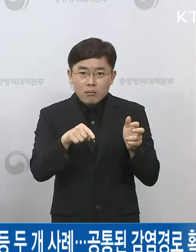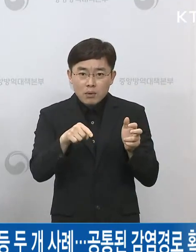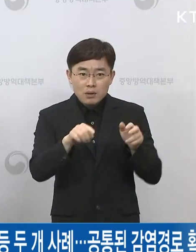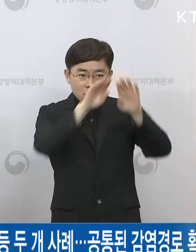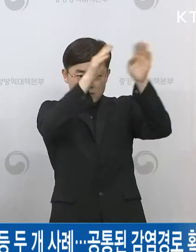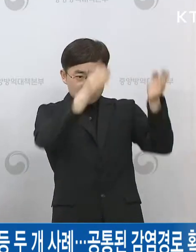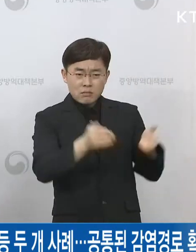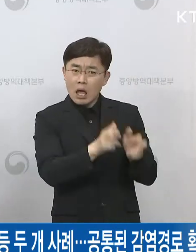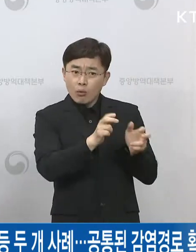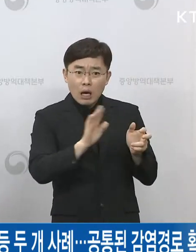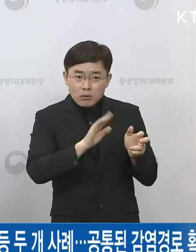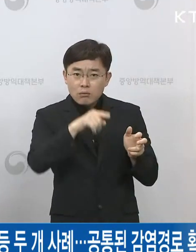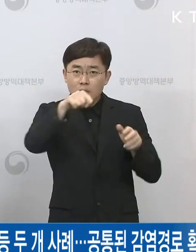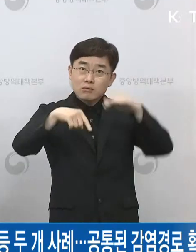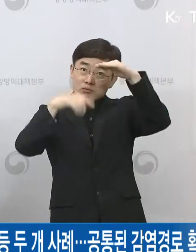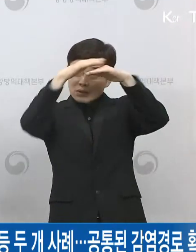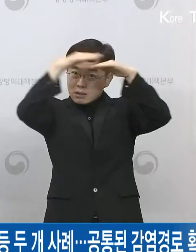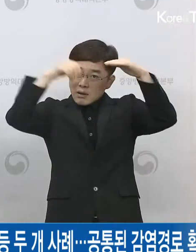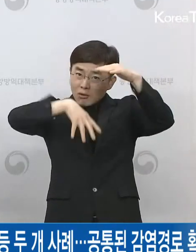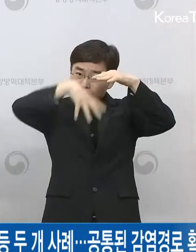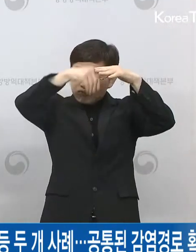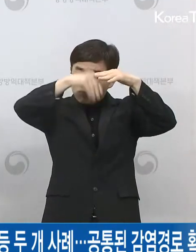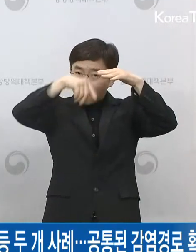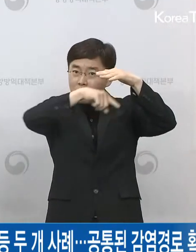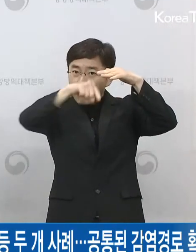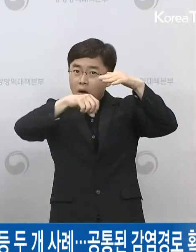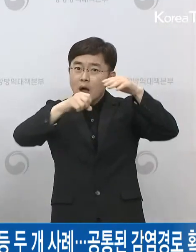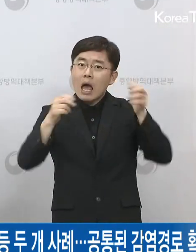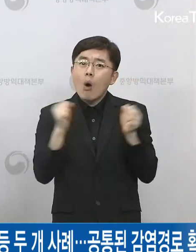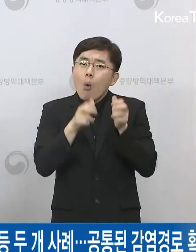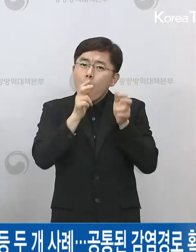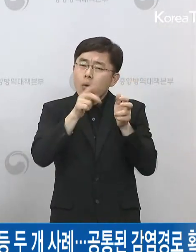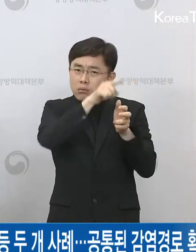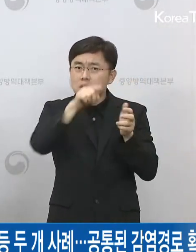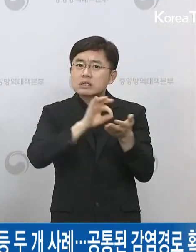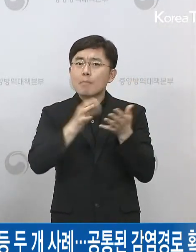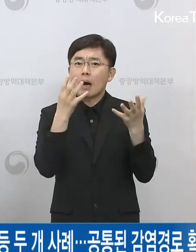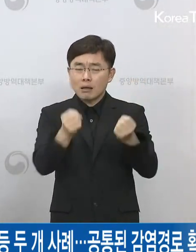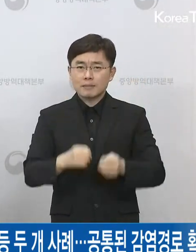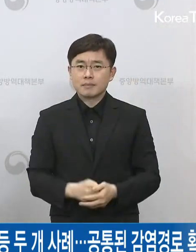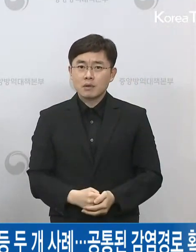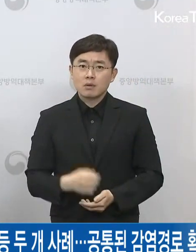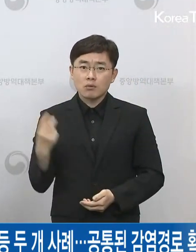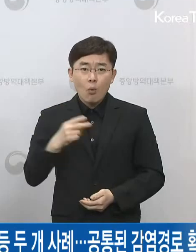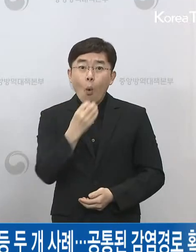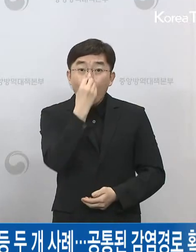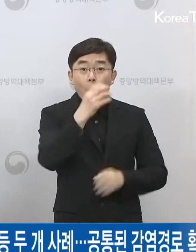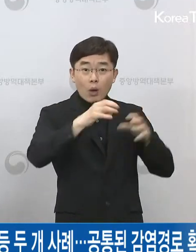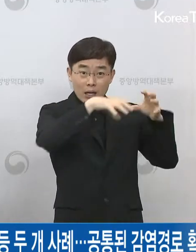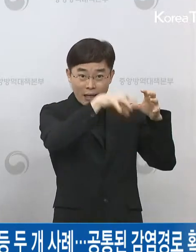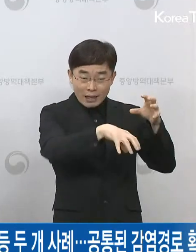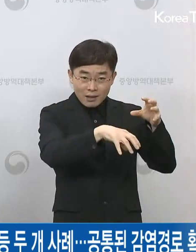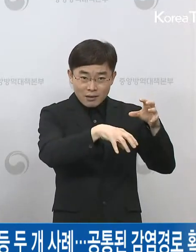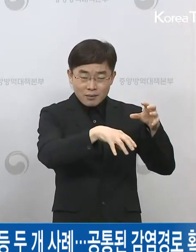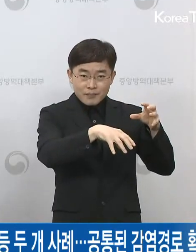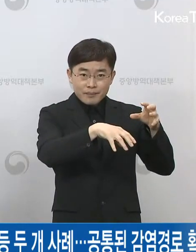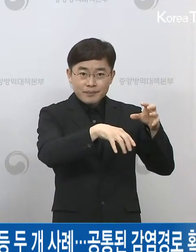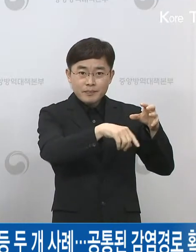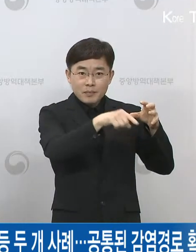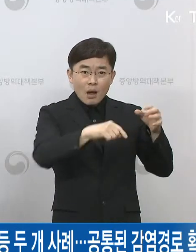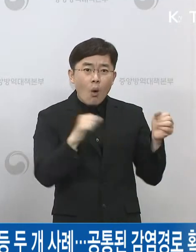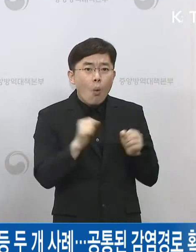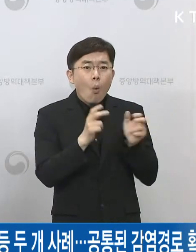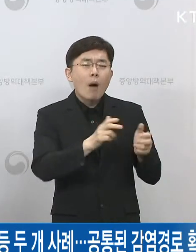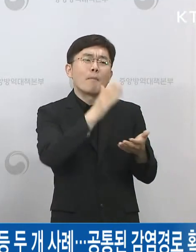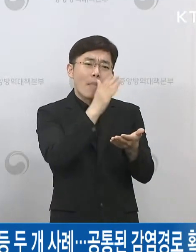있다면 어느 정도로 보시는지 관련해서 홍콩 보건산국은 당초 파트 초기 때 에어컨 감염 위험성 때문에 에어컨 사용